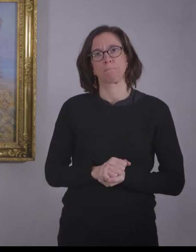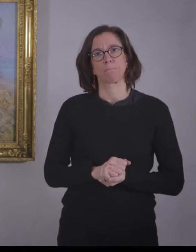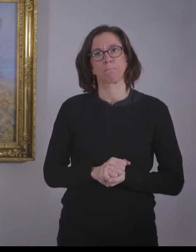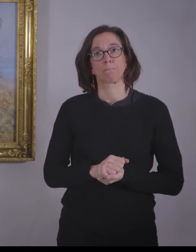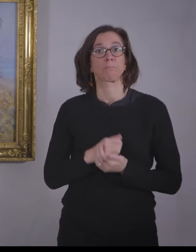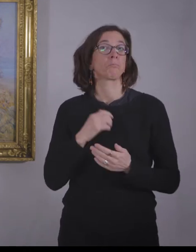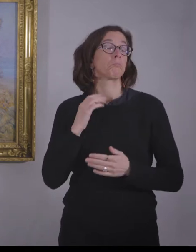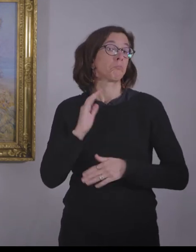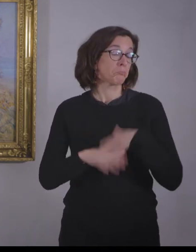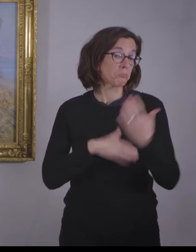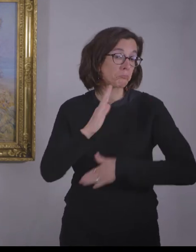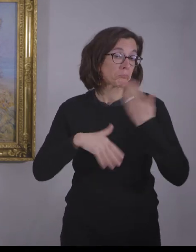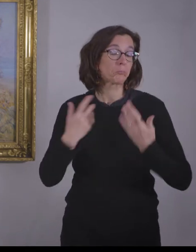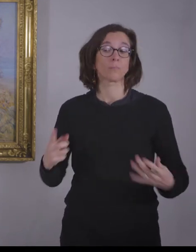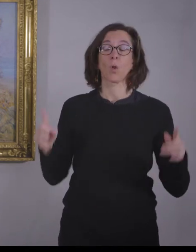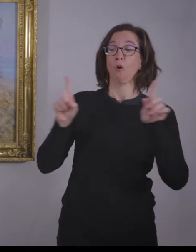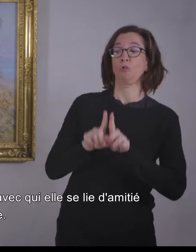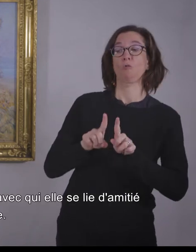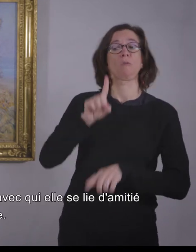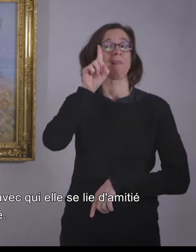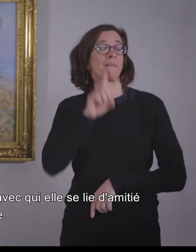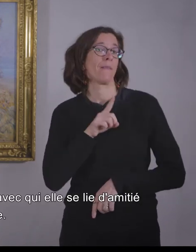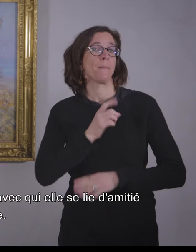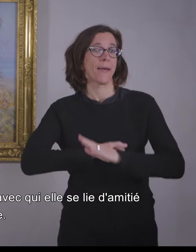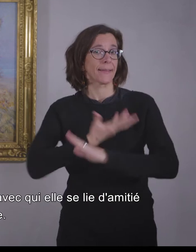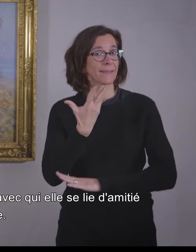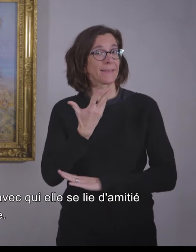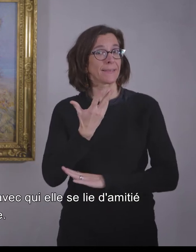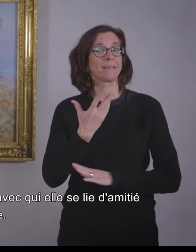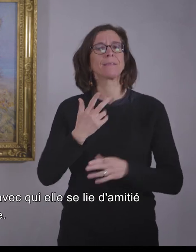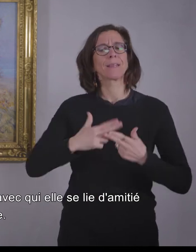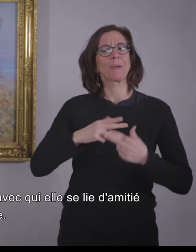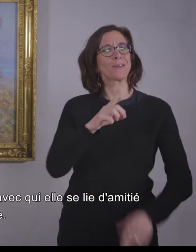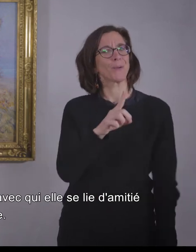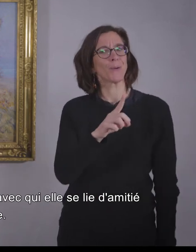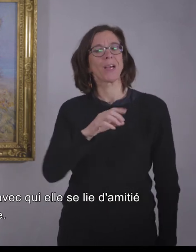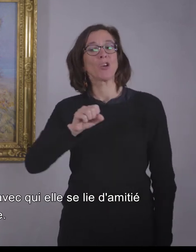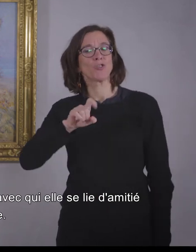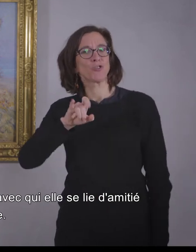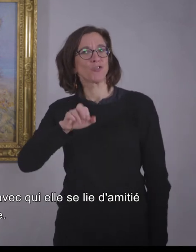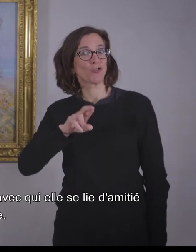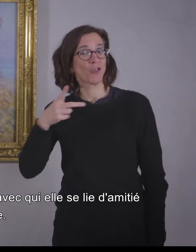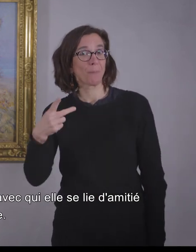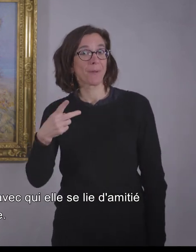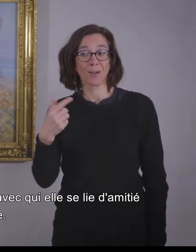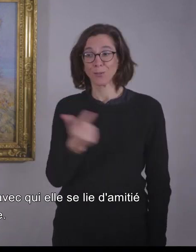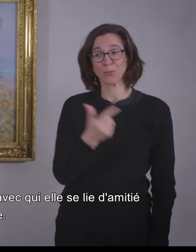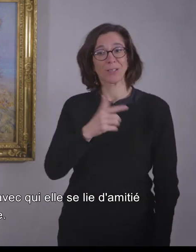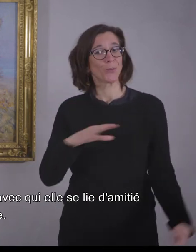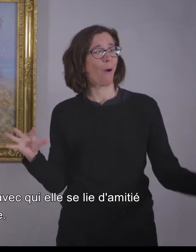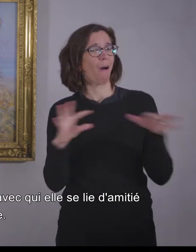Elle rencontre l'artiste britannique Dorothéa Sharpe, avec laquelle elle se lie d'amitié et vont travailler ensemble.